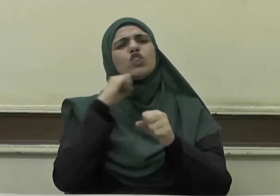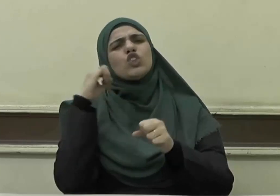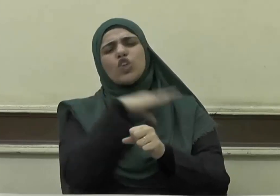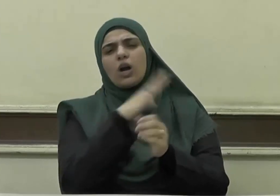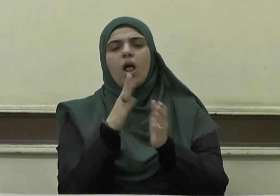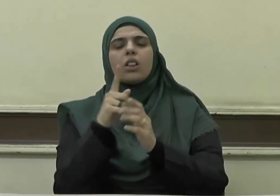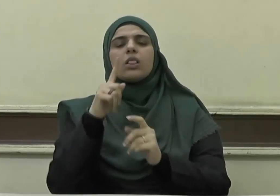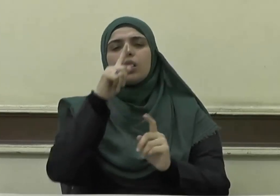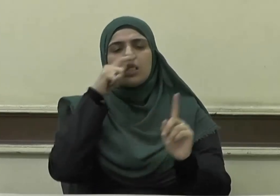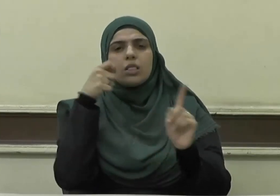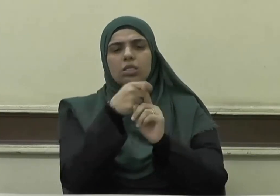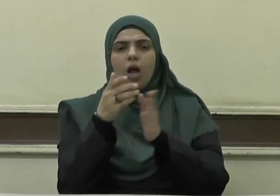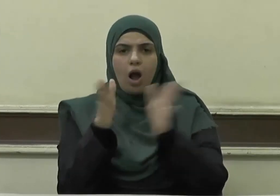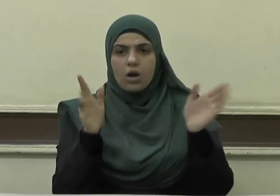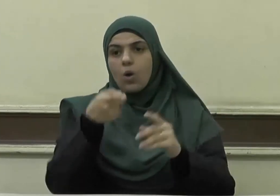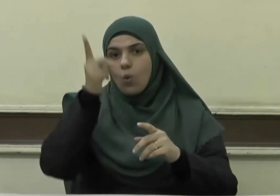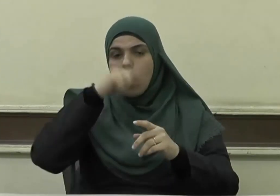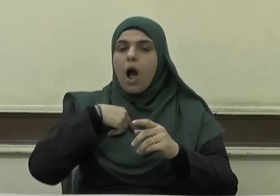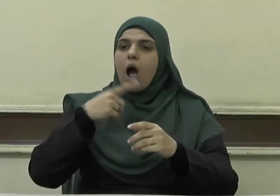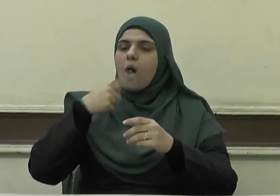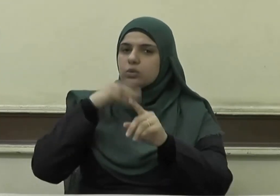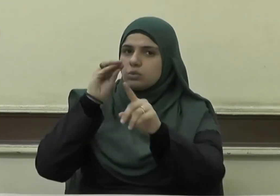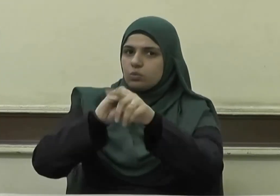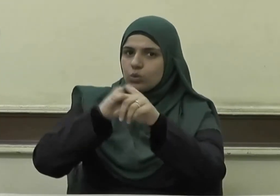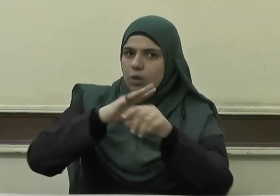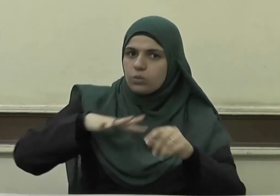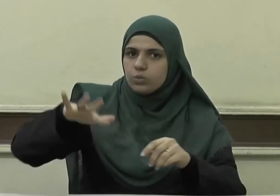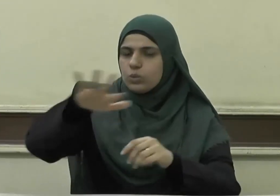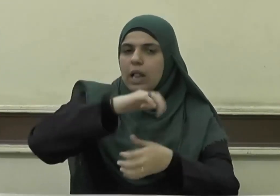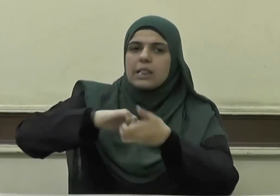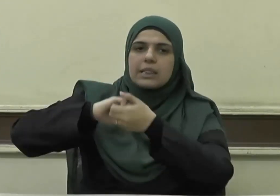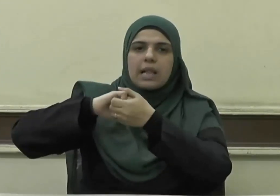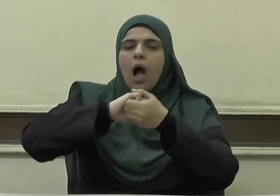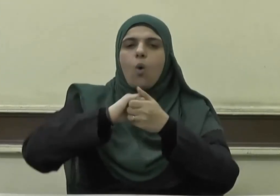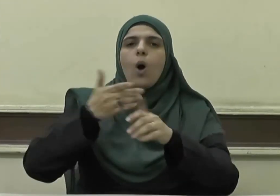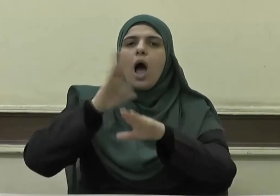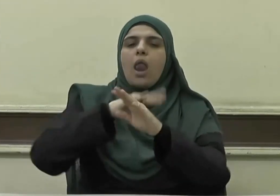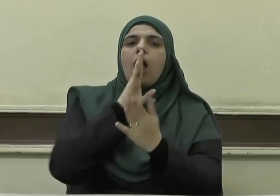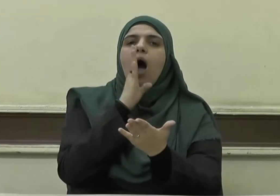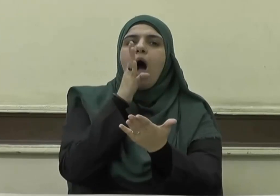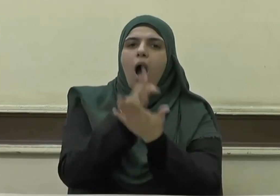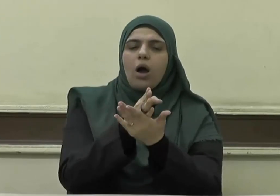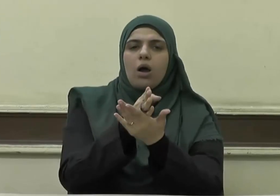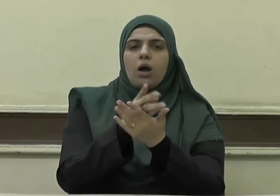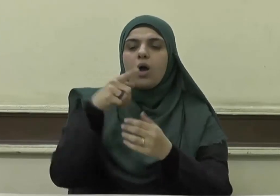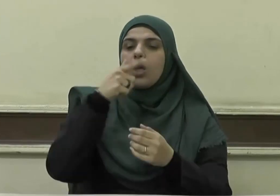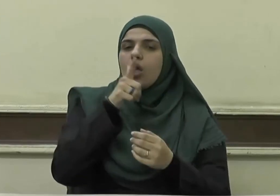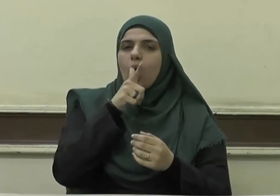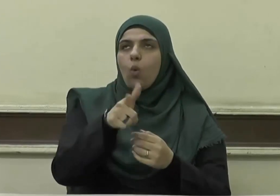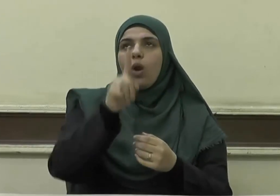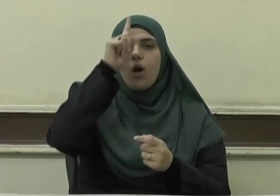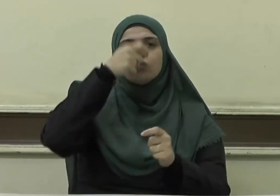ونتواصى ونتعاون على الحق يقول تعالى